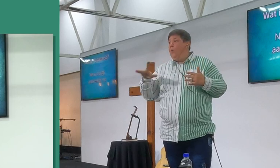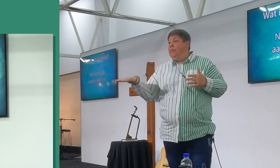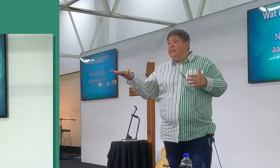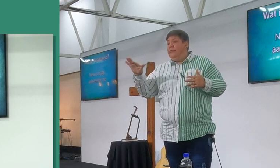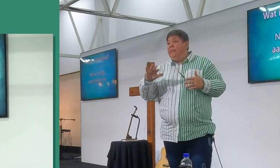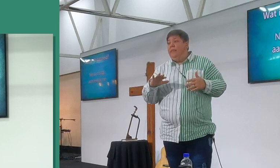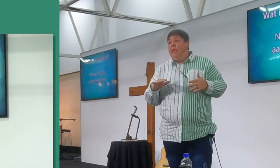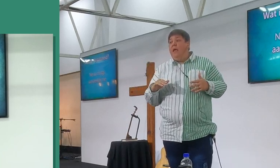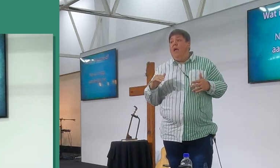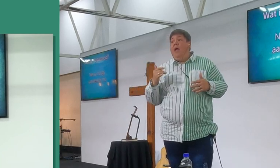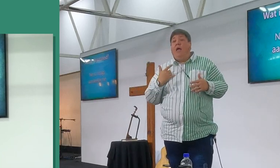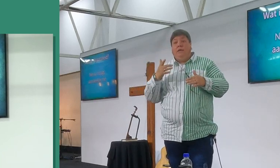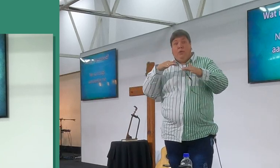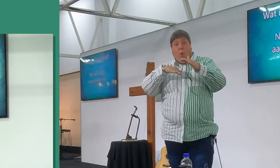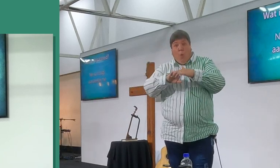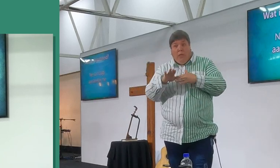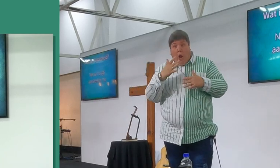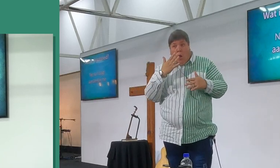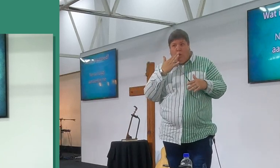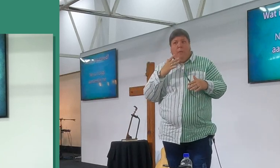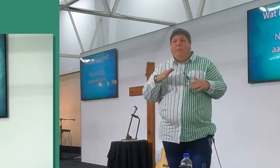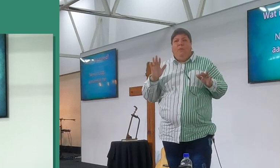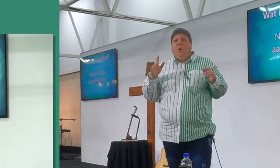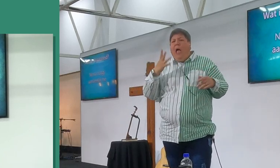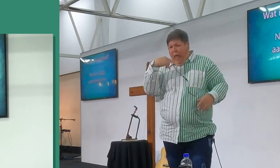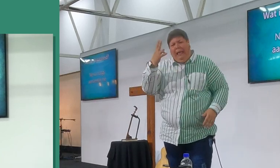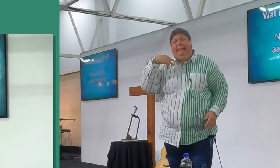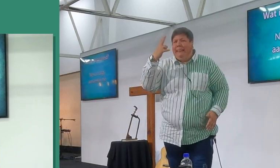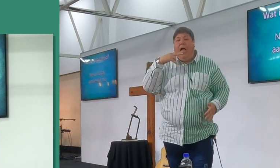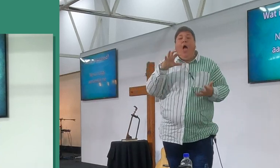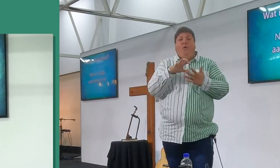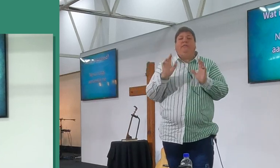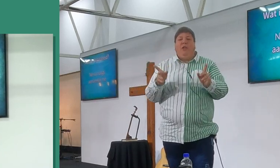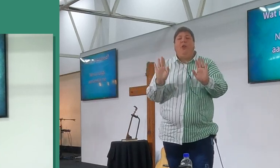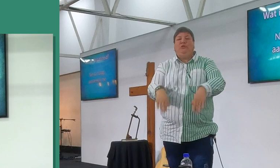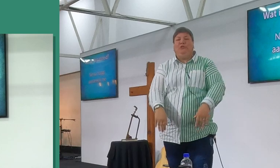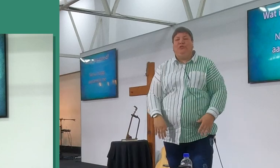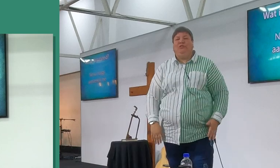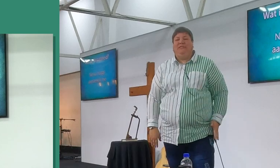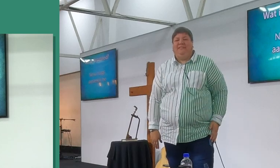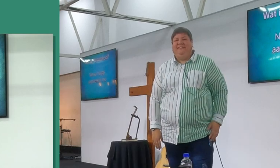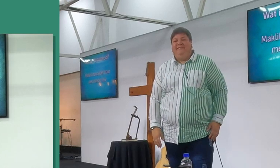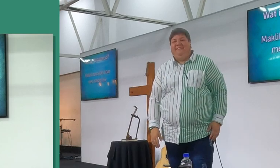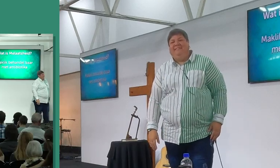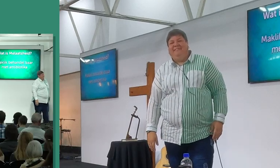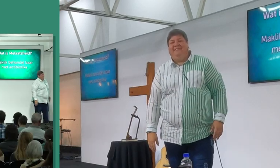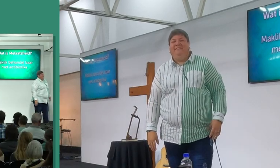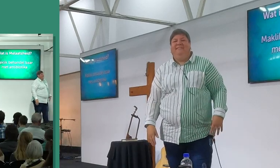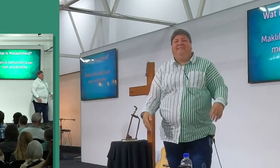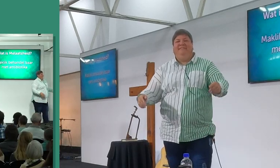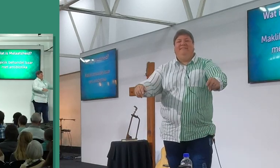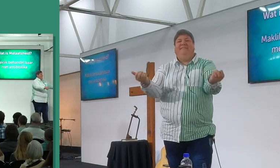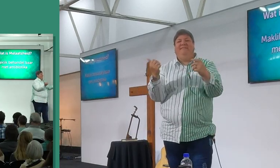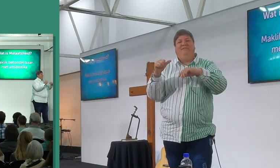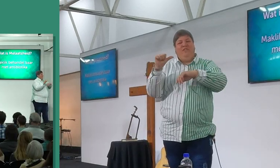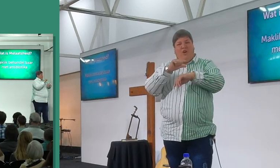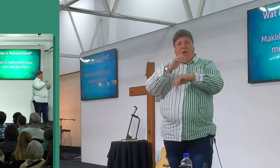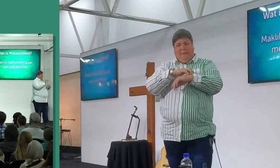sê, het ooit nie iets gekryf van die kansel af nie. Heil vanaf, nou ek het, terug by my laatsteit, terug by my laatsteit,